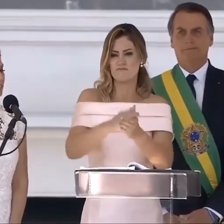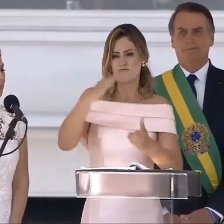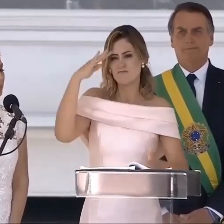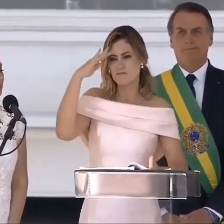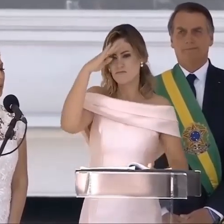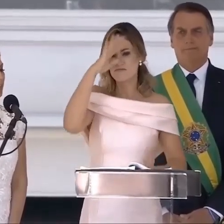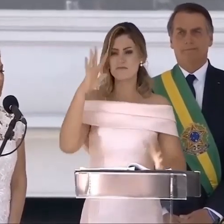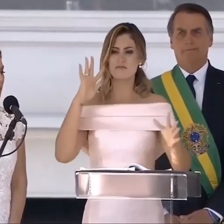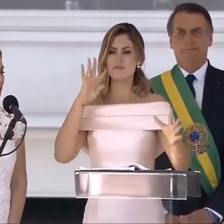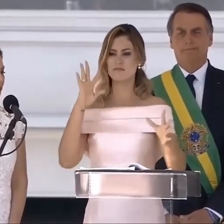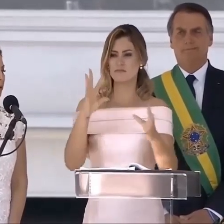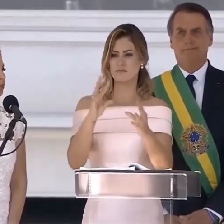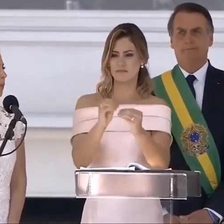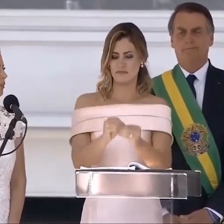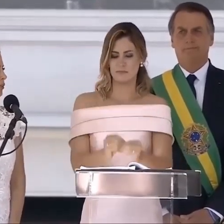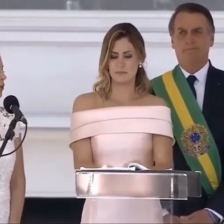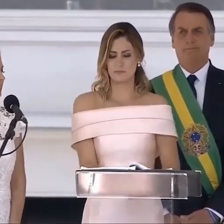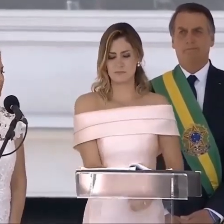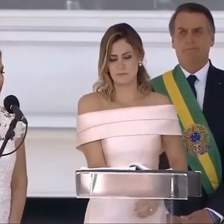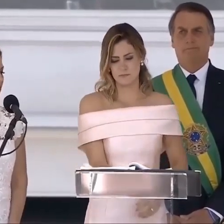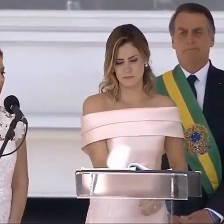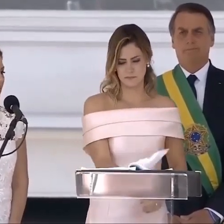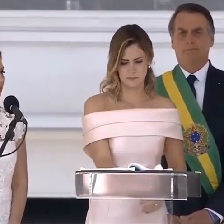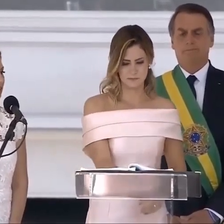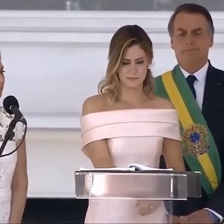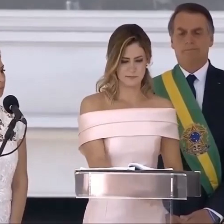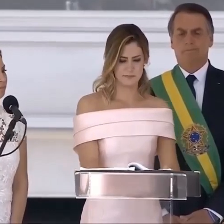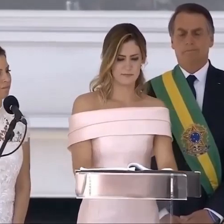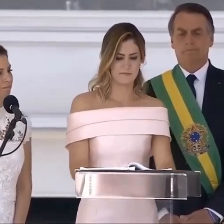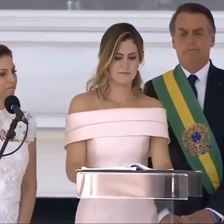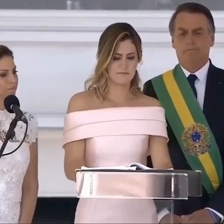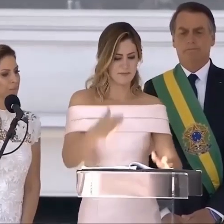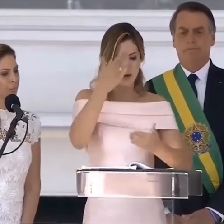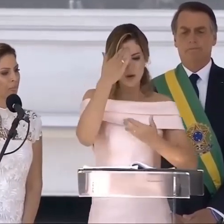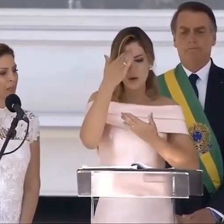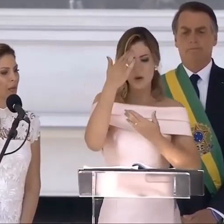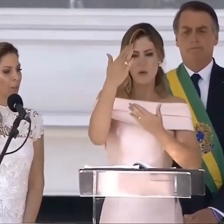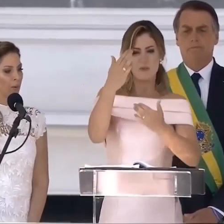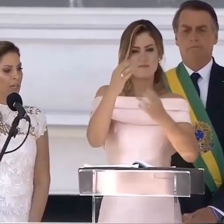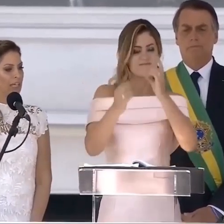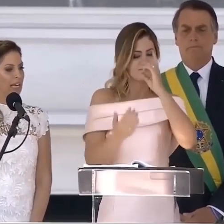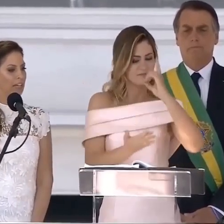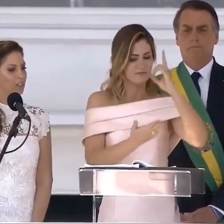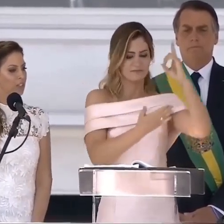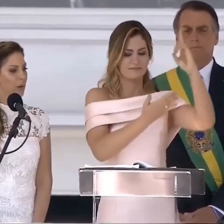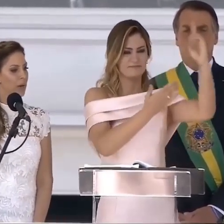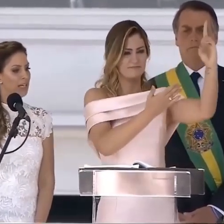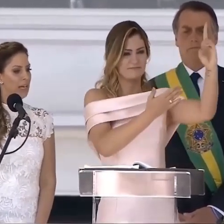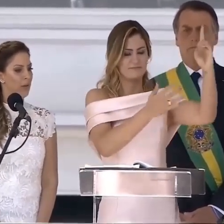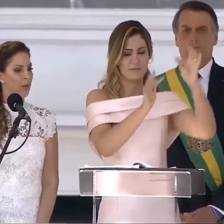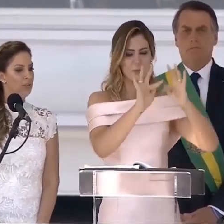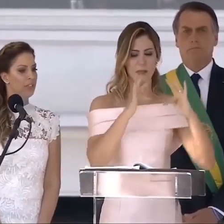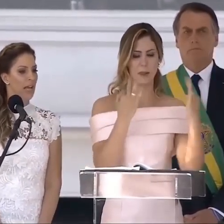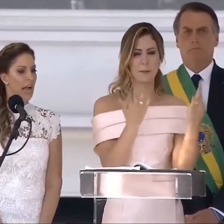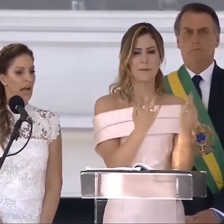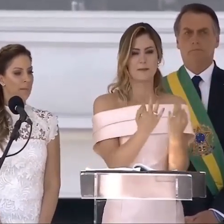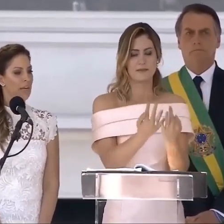pelos quais o meu esposo passou recentemente. Muita gratidão a Deus, a minha